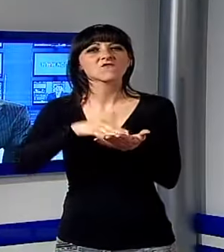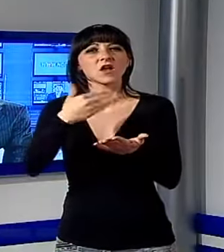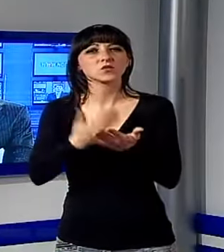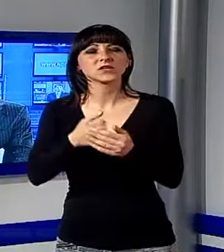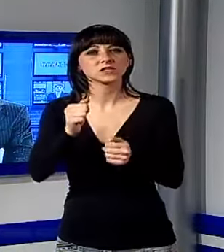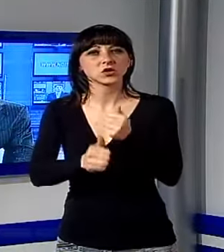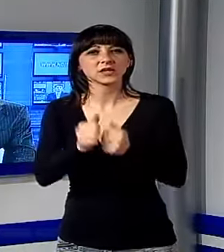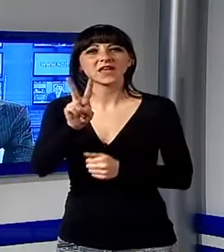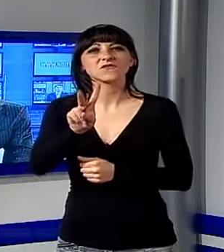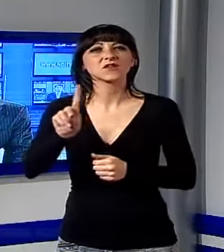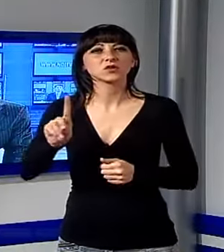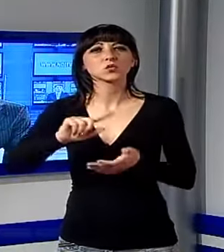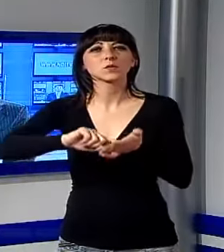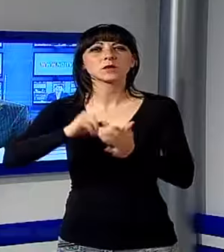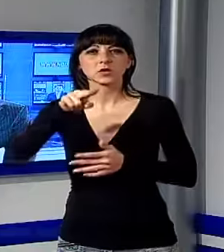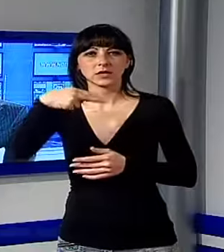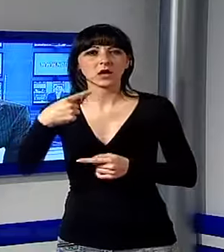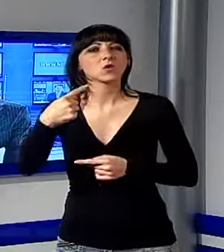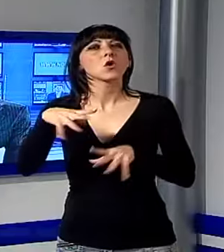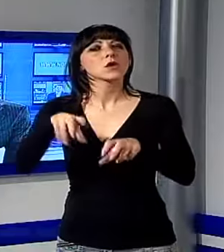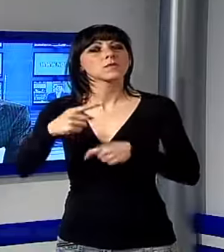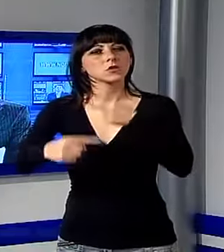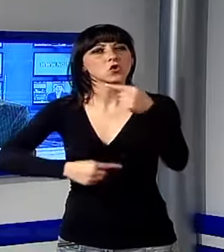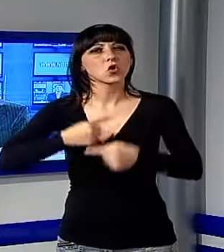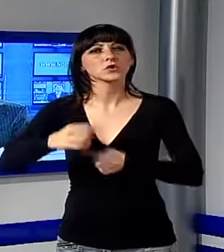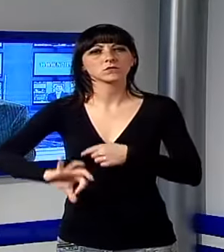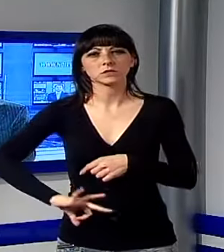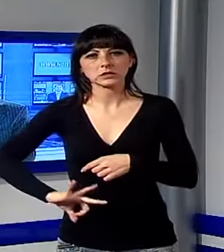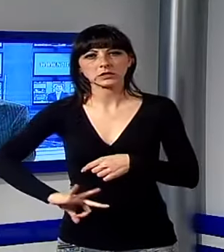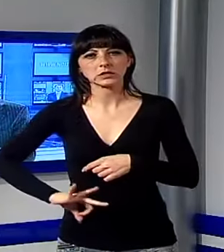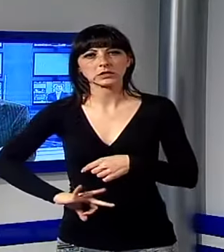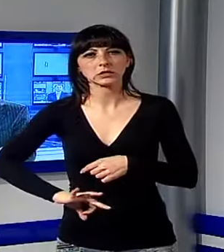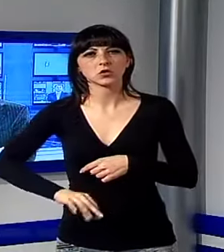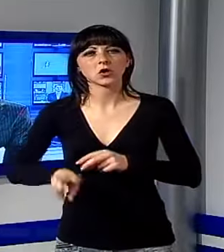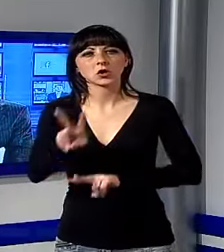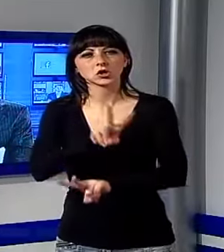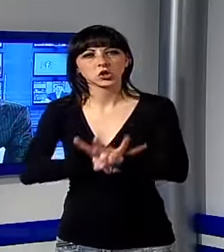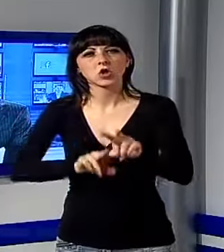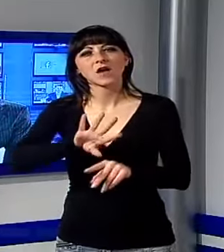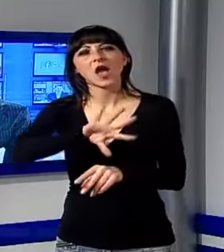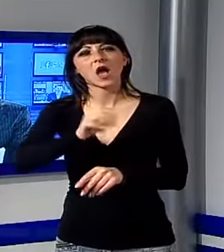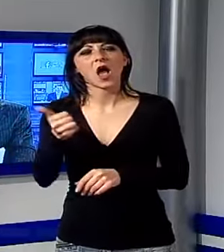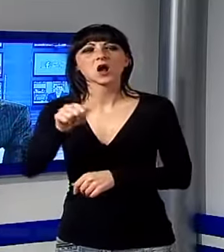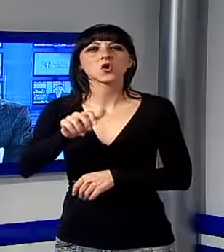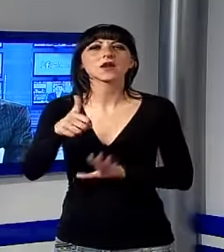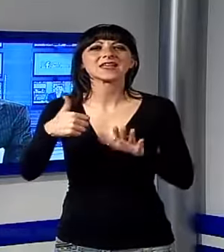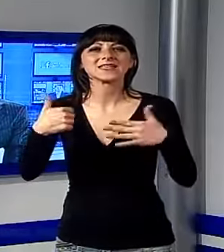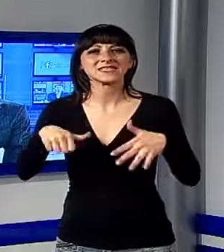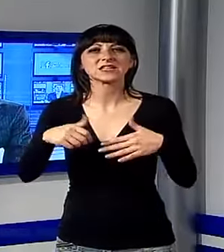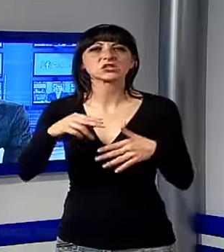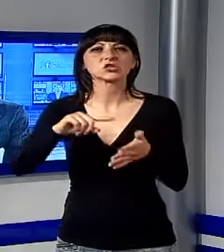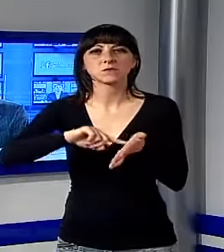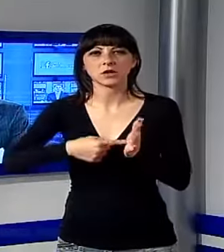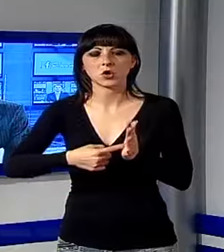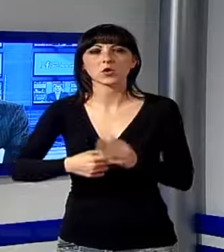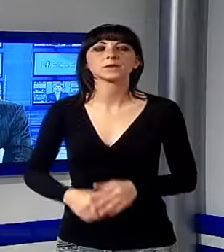prosegue il nostro impegno, ha detto la Mariani, per il reperimento di altri 16 milioni. Adesso parliamo